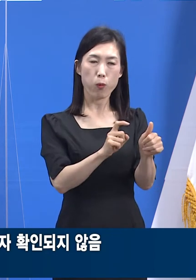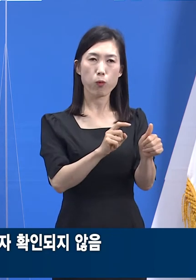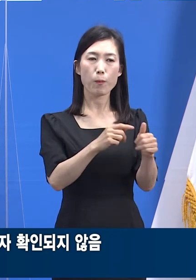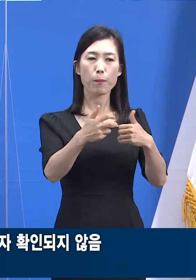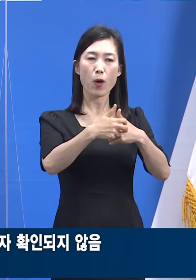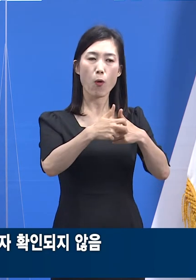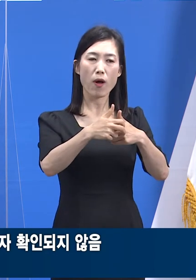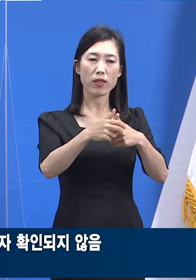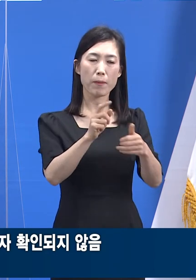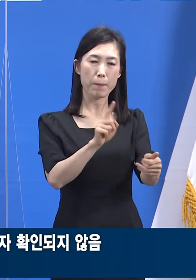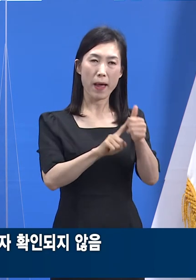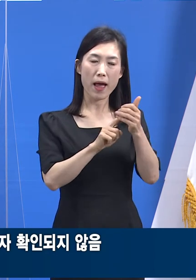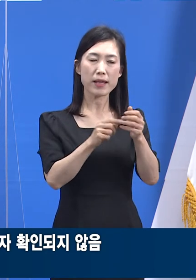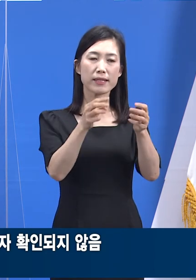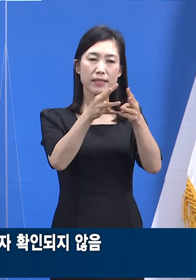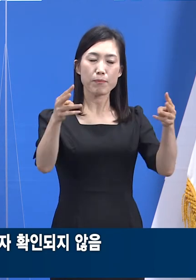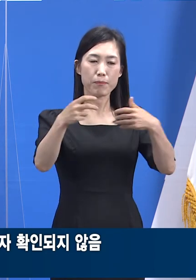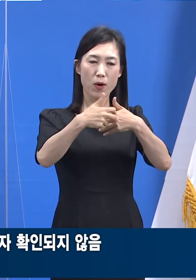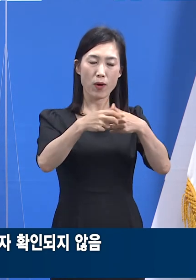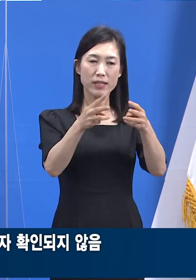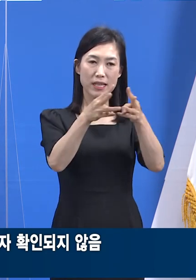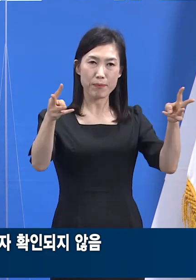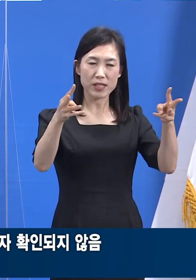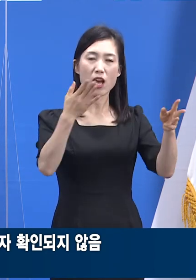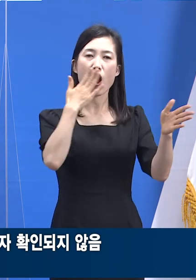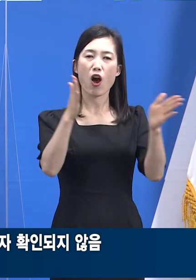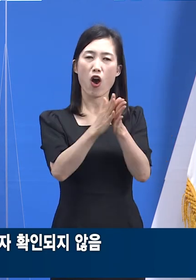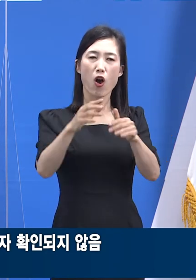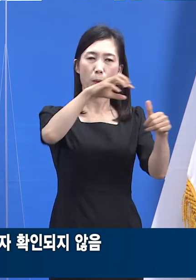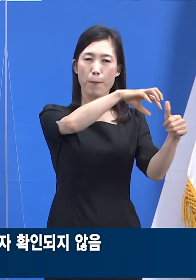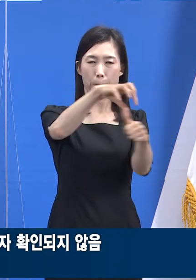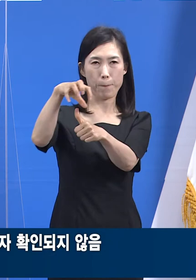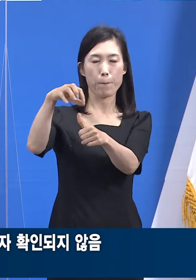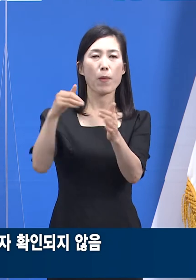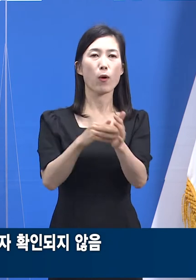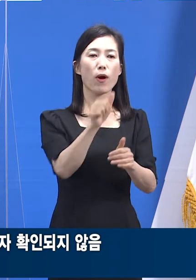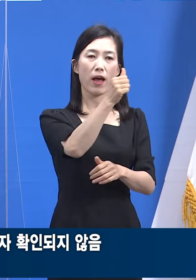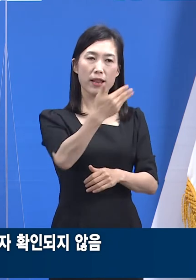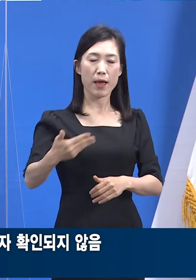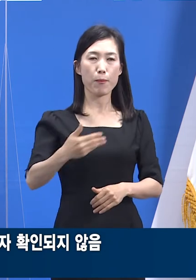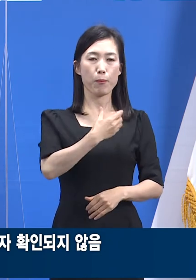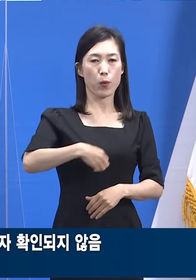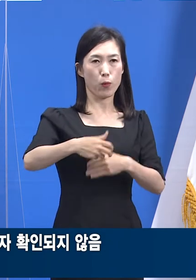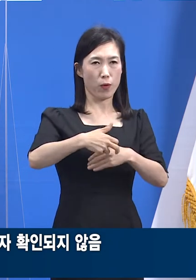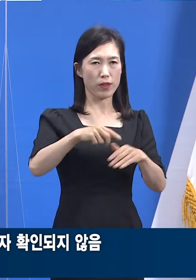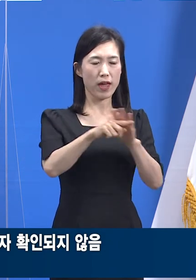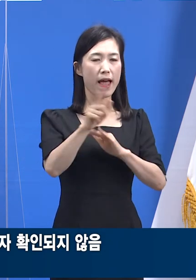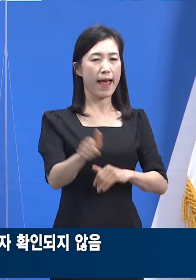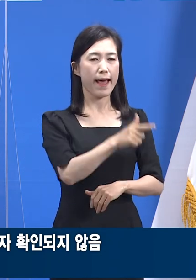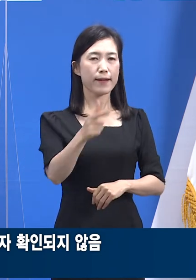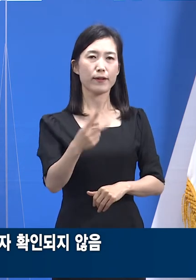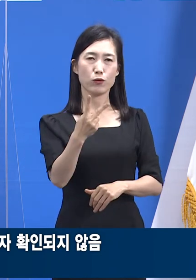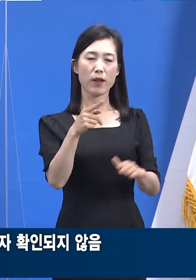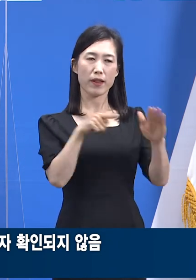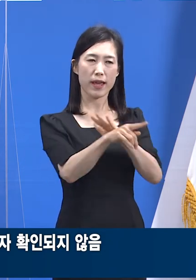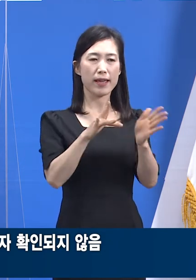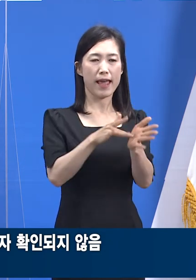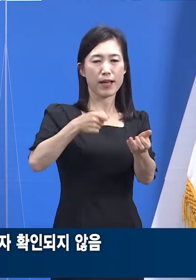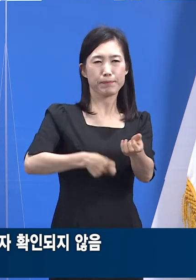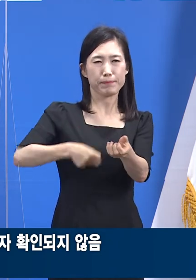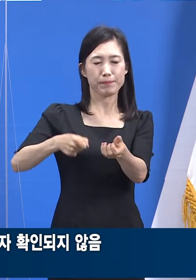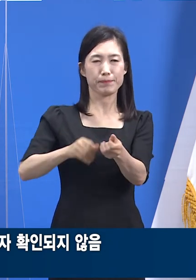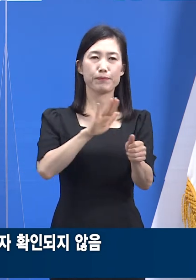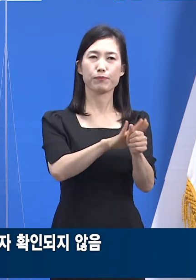병원 3층 구역을 코어트 격려했으며 하남시 보건소에서 1일 1회 소독과 방역을 지원하고 있습니다.